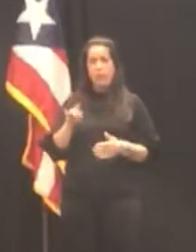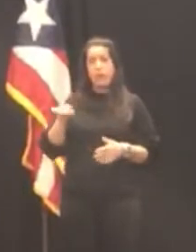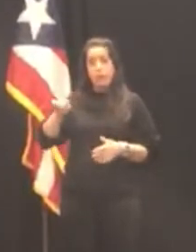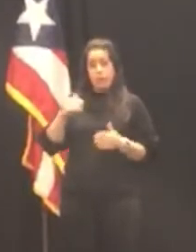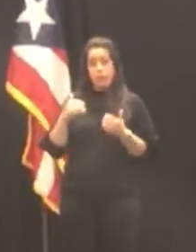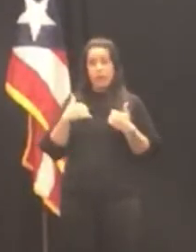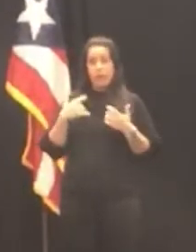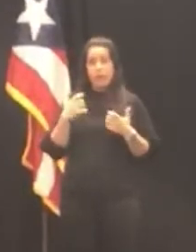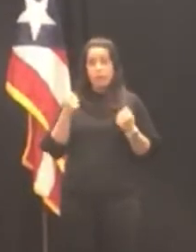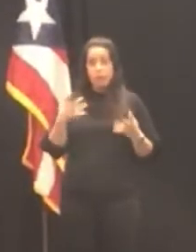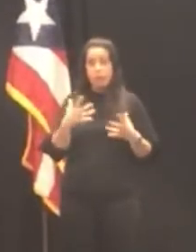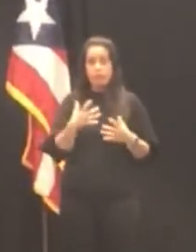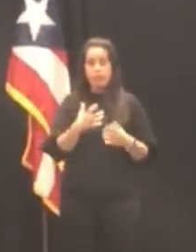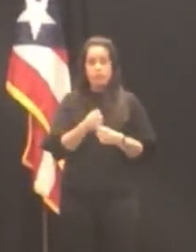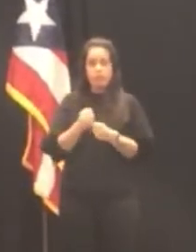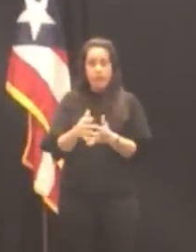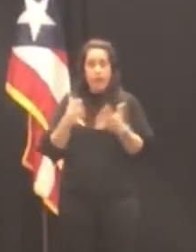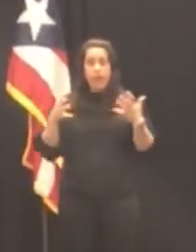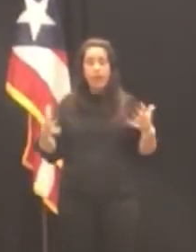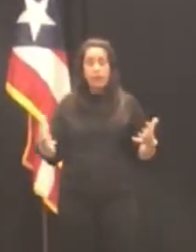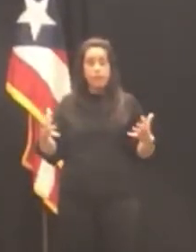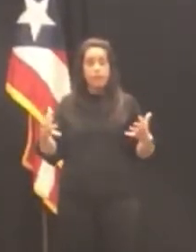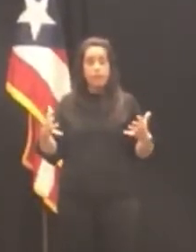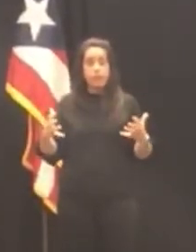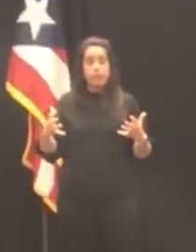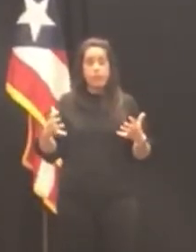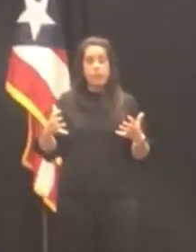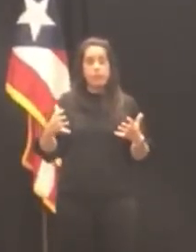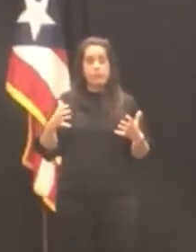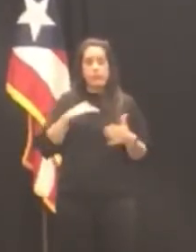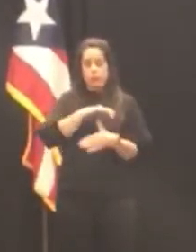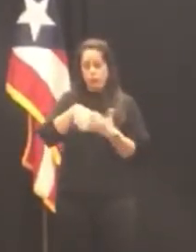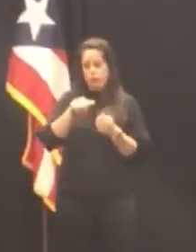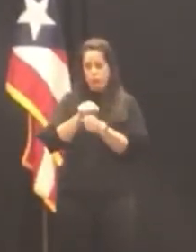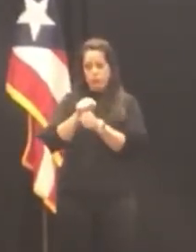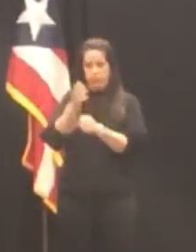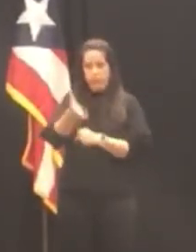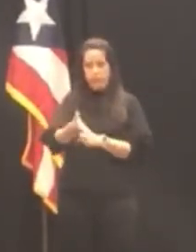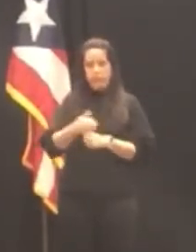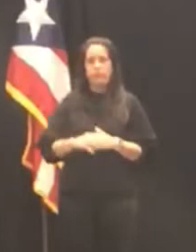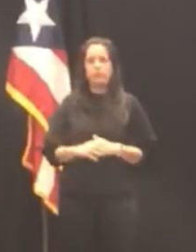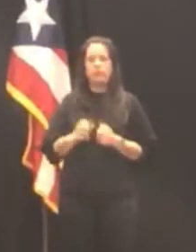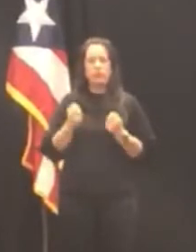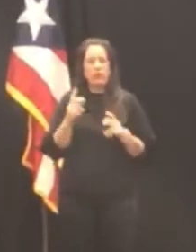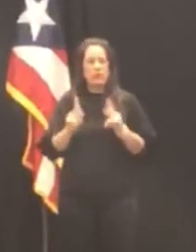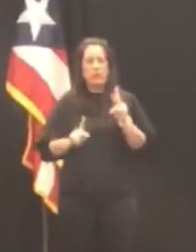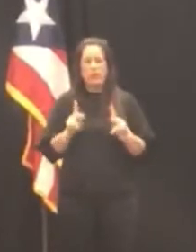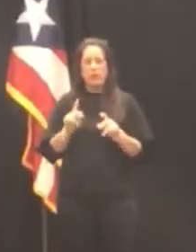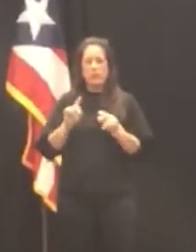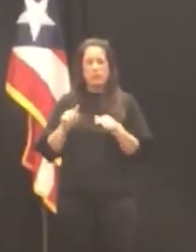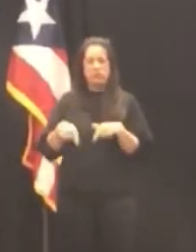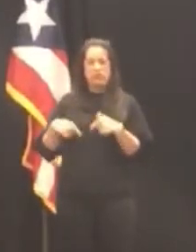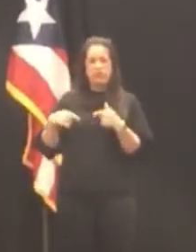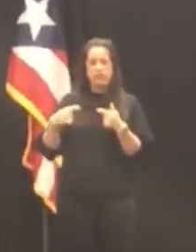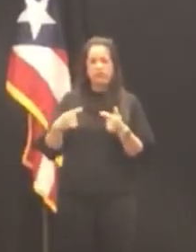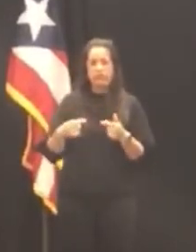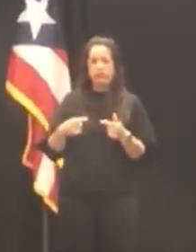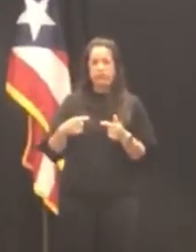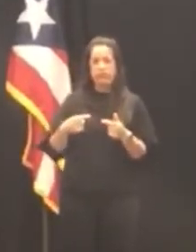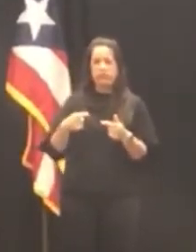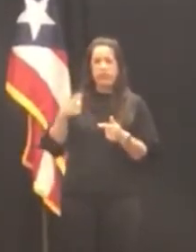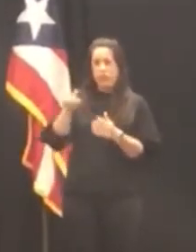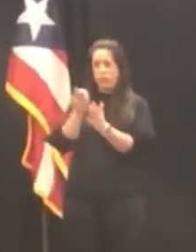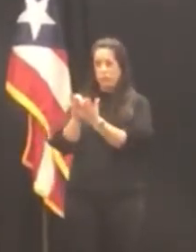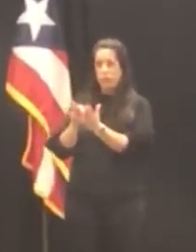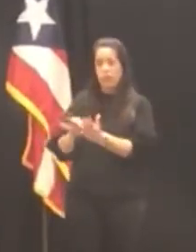porciento de retención enorme de su personal gente que lleva allí ha pasado me imagino que ellos contarán